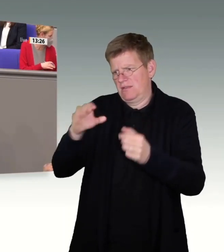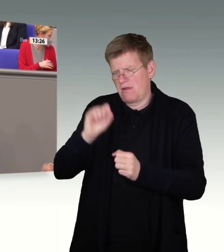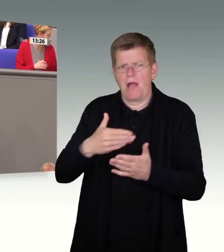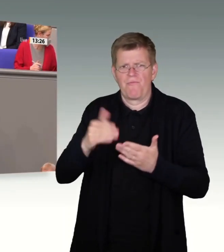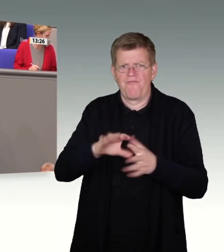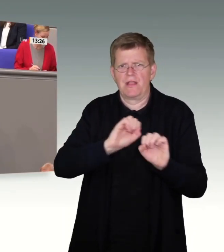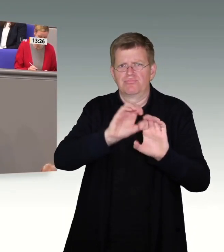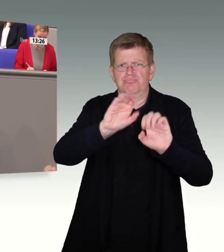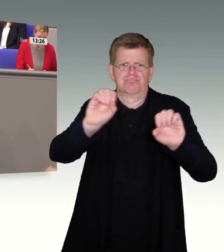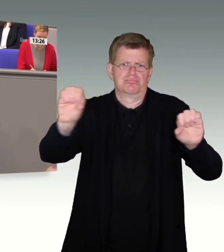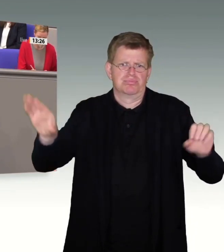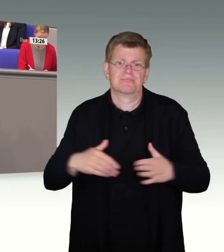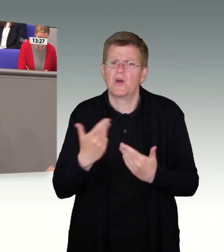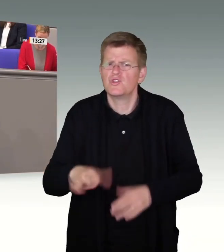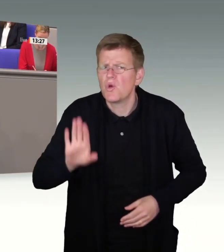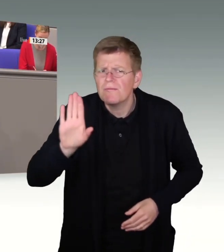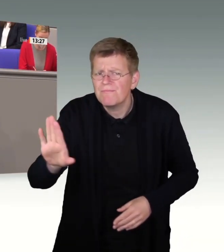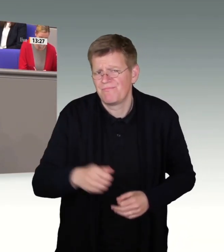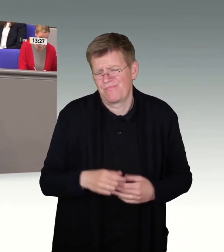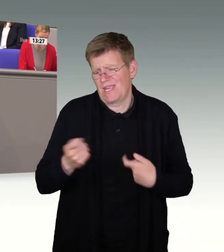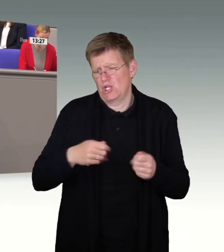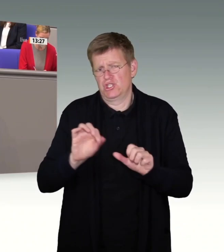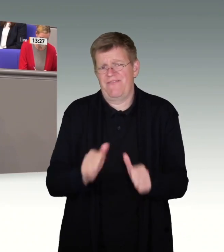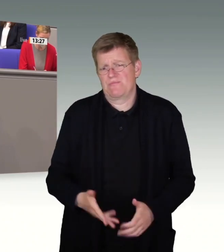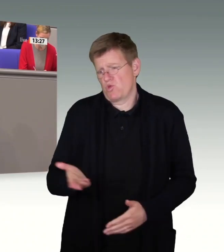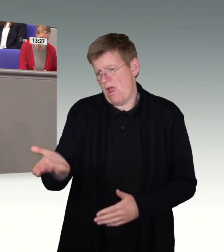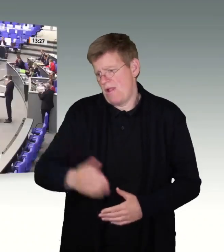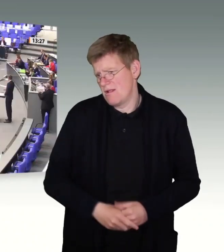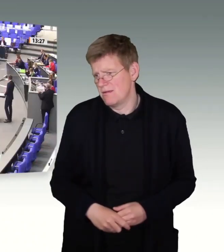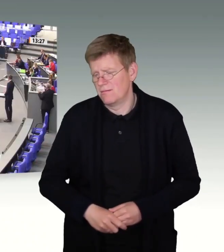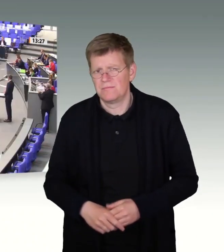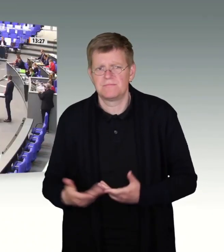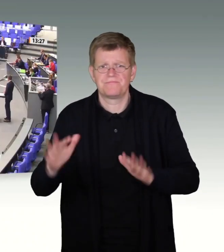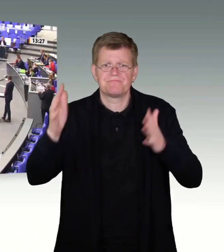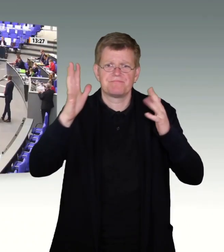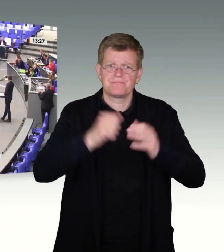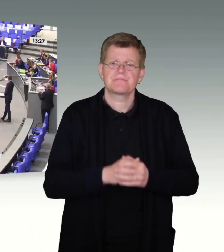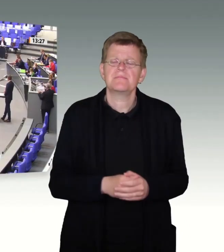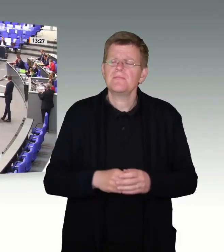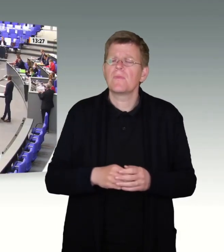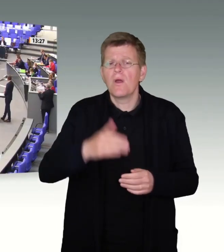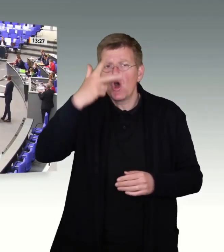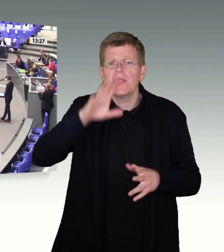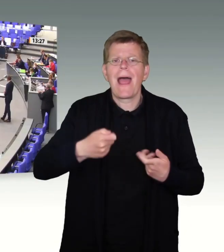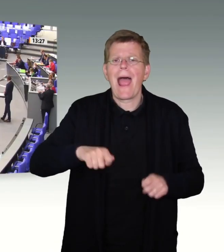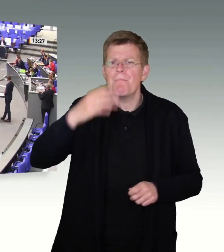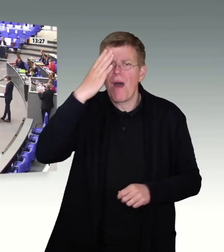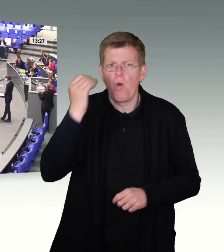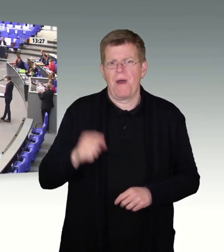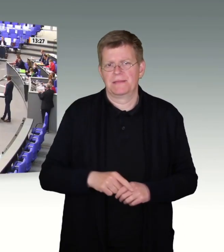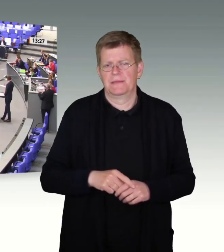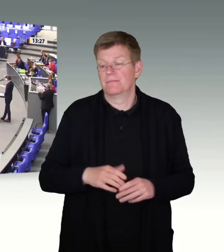ergreifend Ihr einfaches, aber verwerfliches Geschäftsmodell. Herr Baumann, es ist doch nicht so, dass der